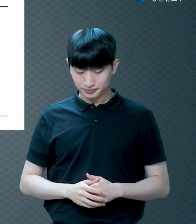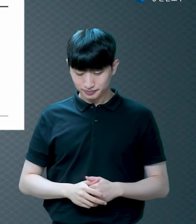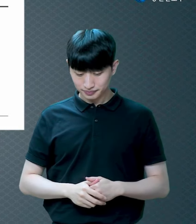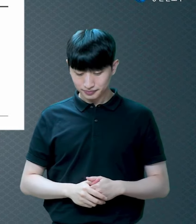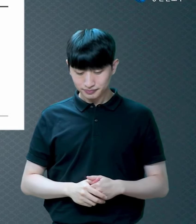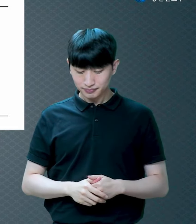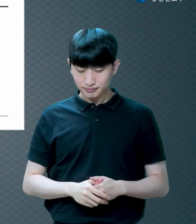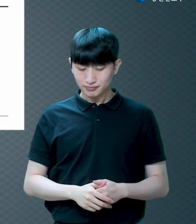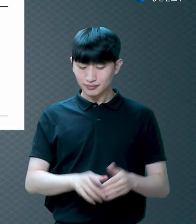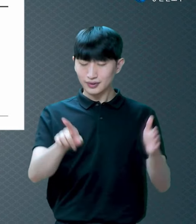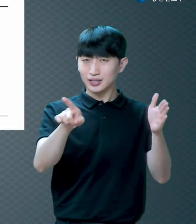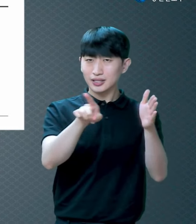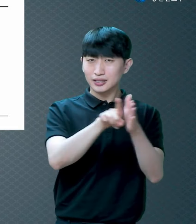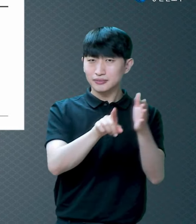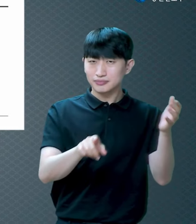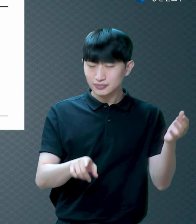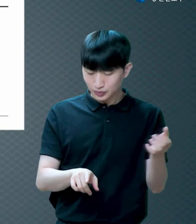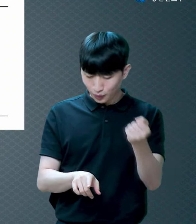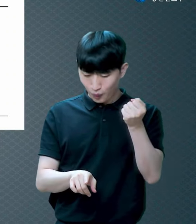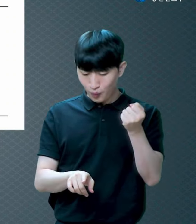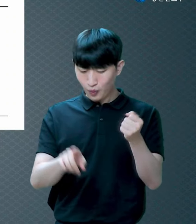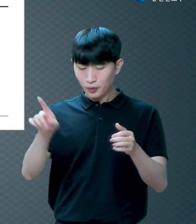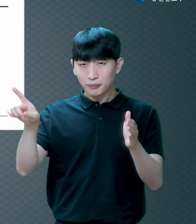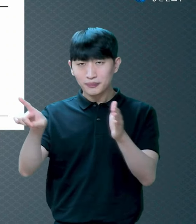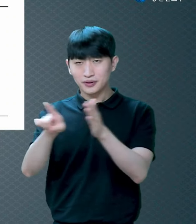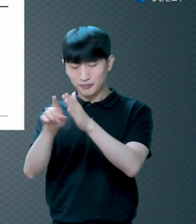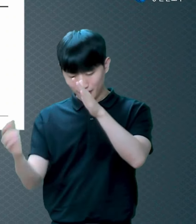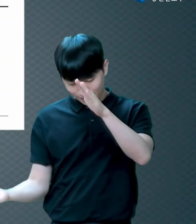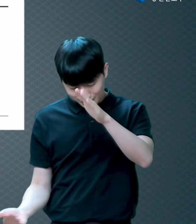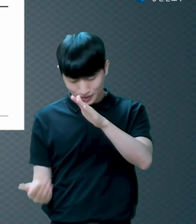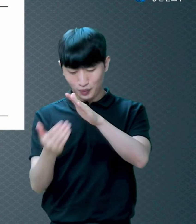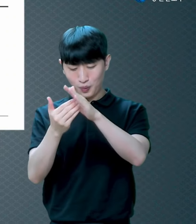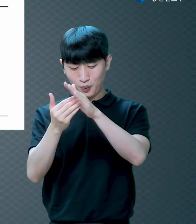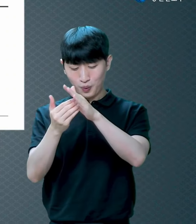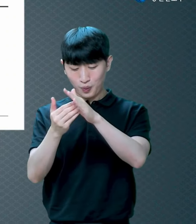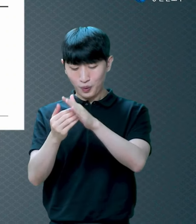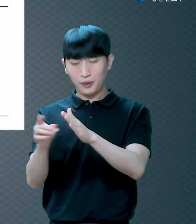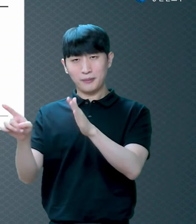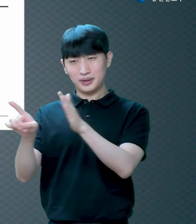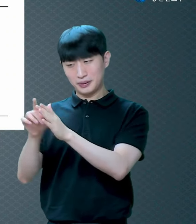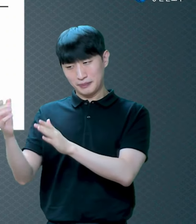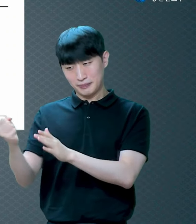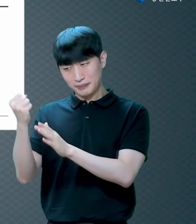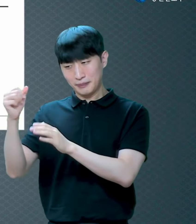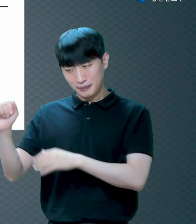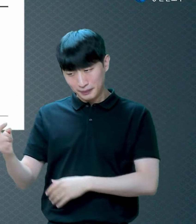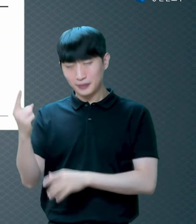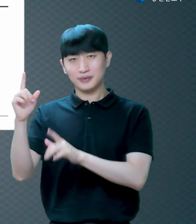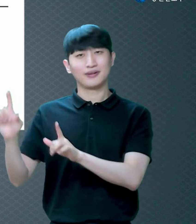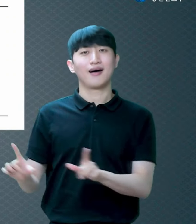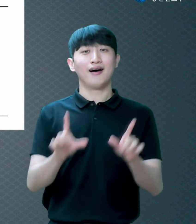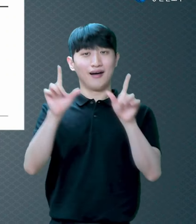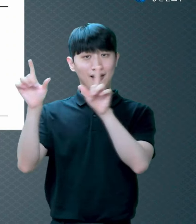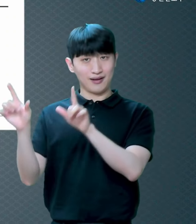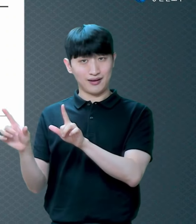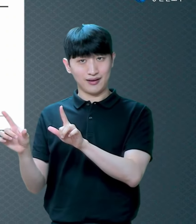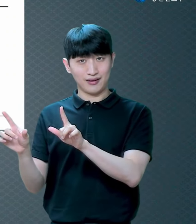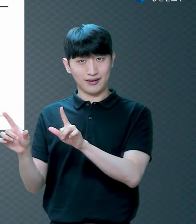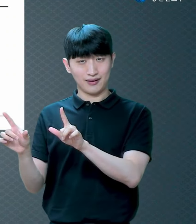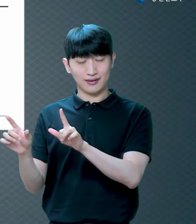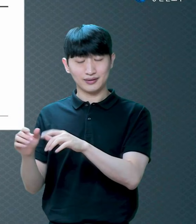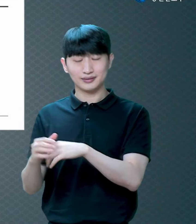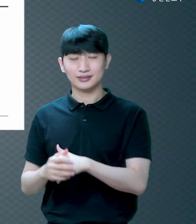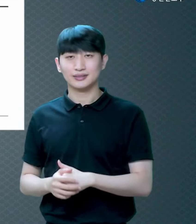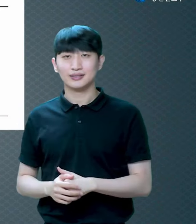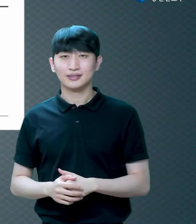믿음으로 산다 반복되잖아요 믿음이라고 하는 말은 행위라고 하는 말에